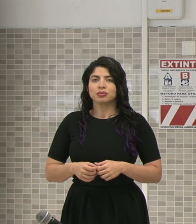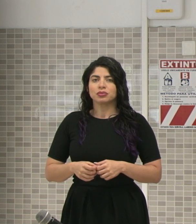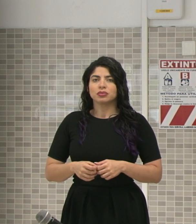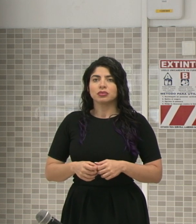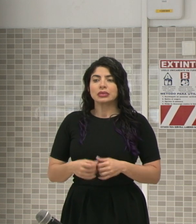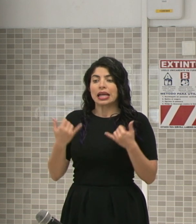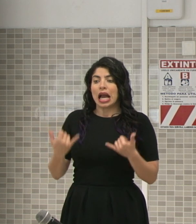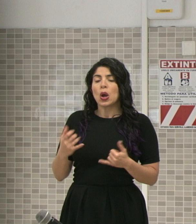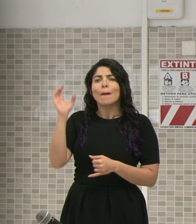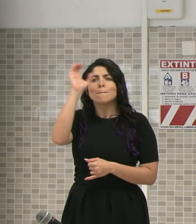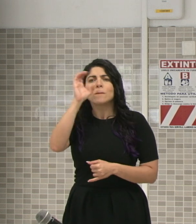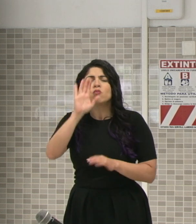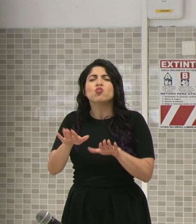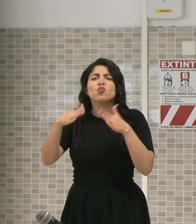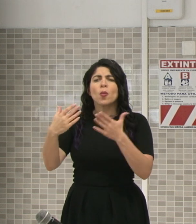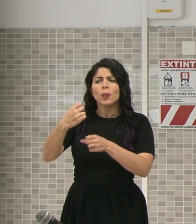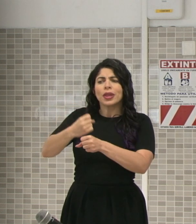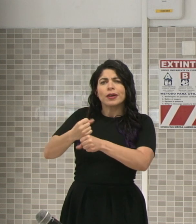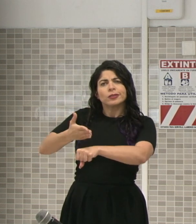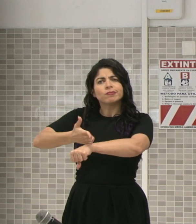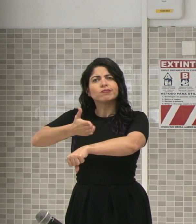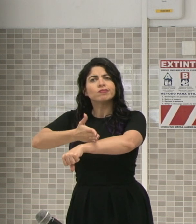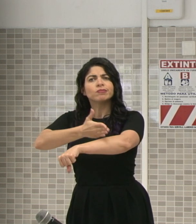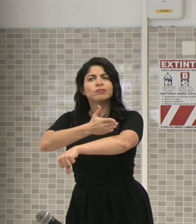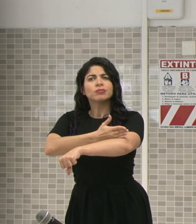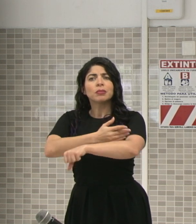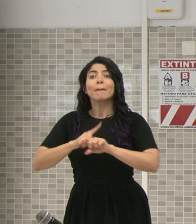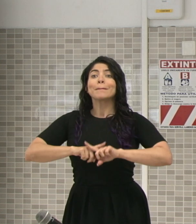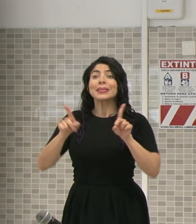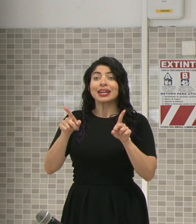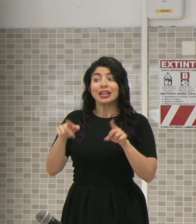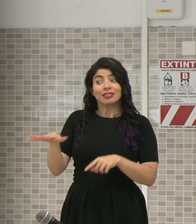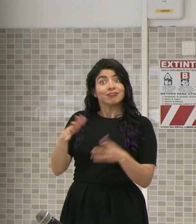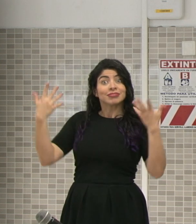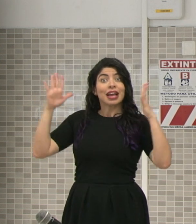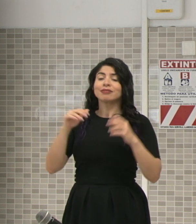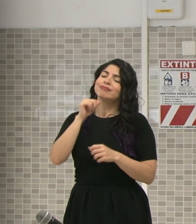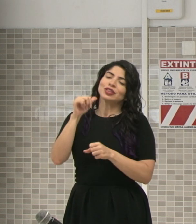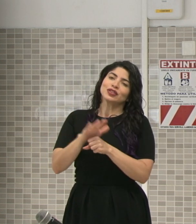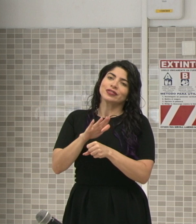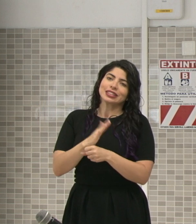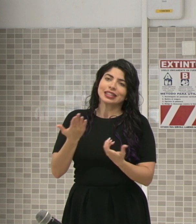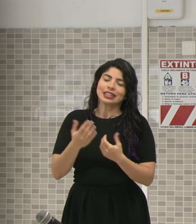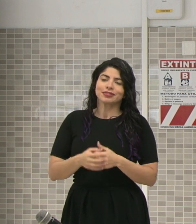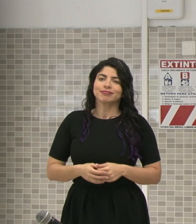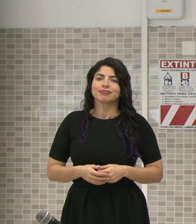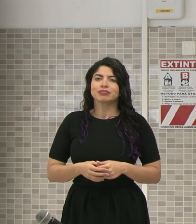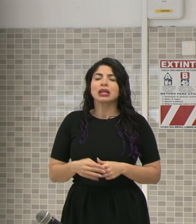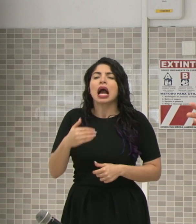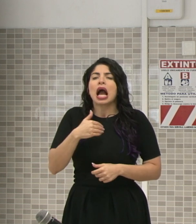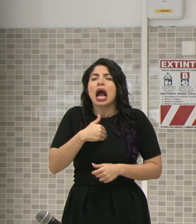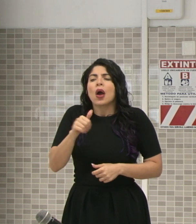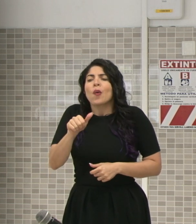Estamos buscando recuperar el empleo. Pero no es suficiente, no es suficiente. Hay